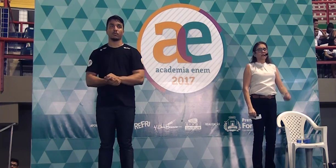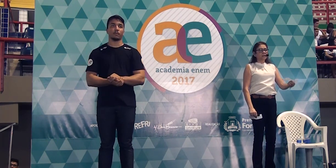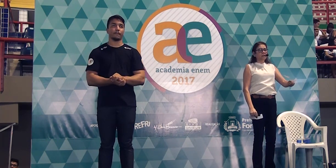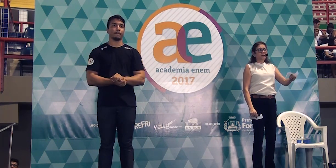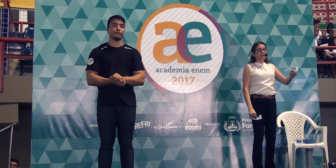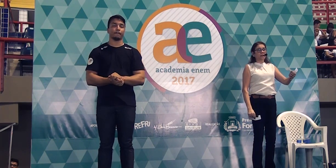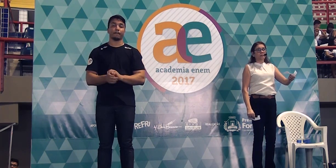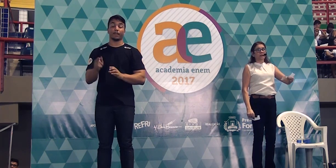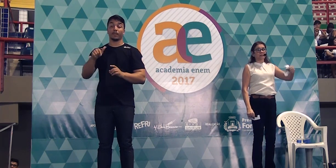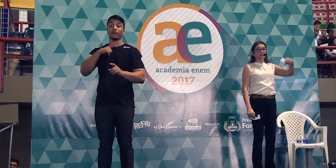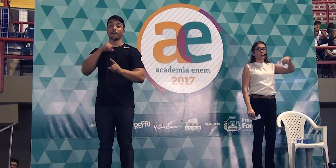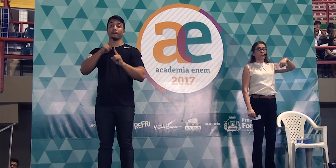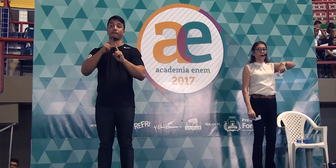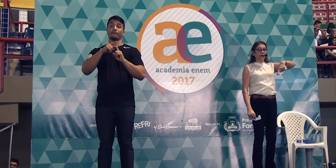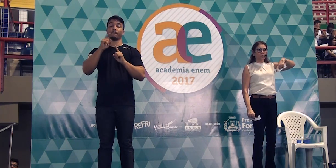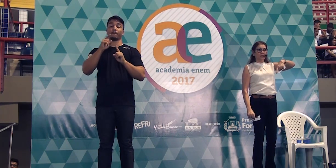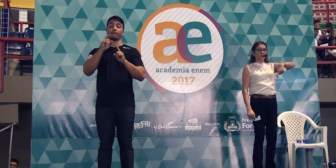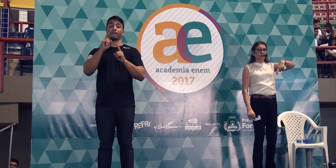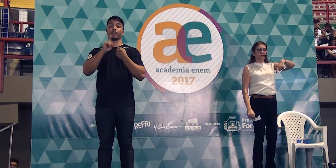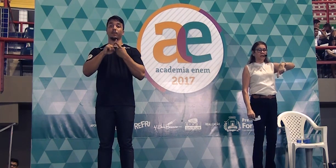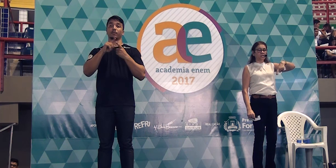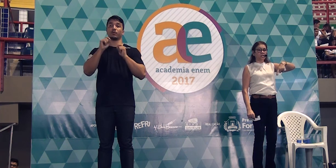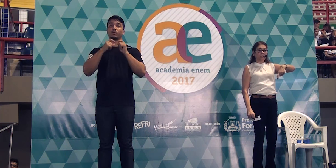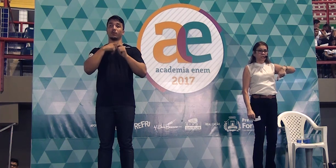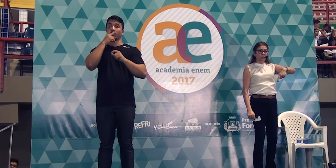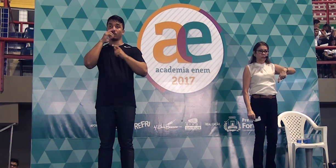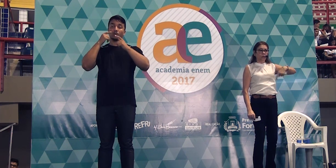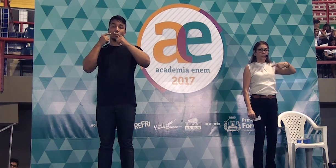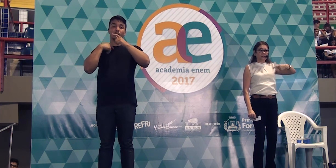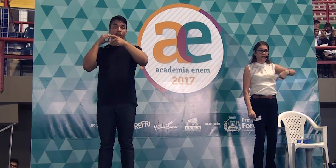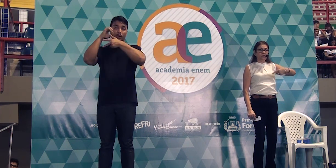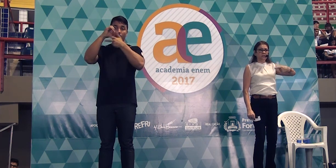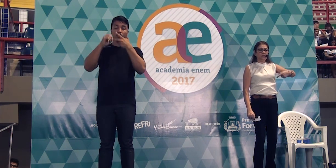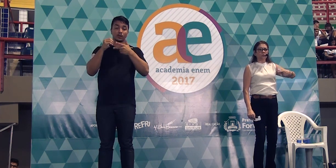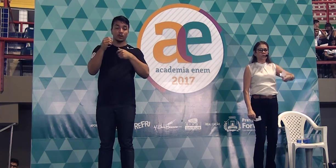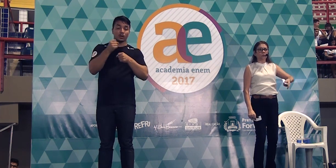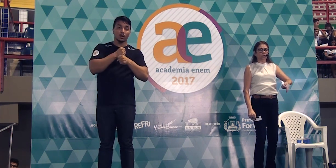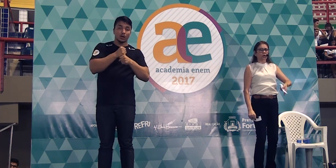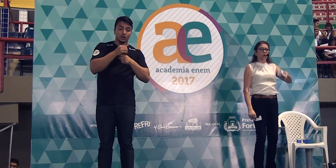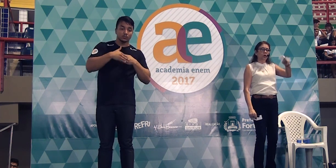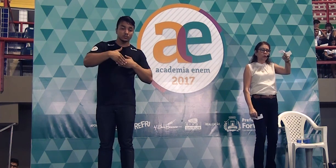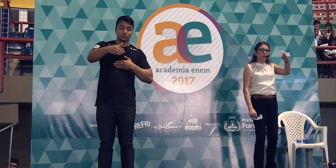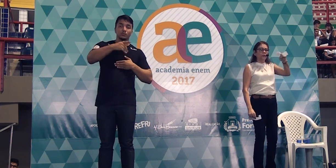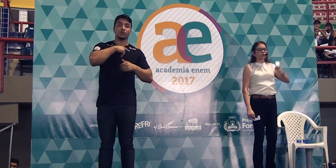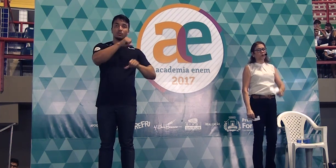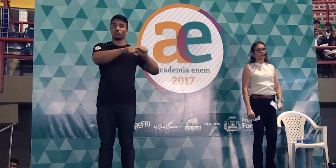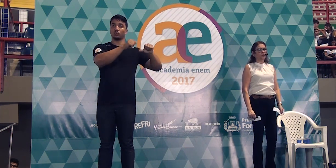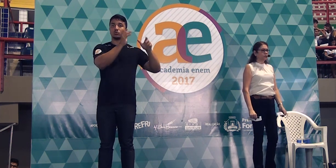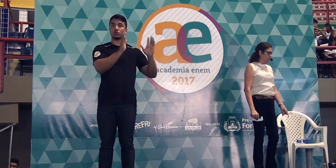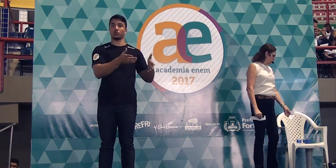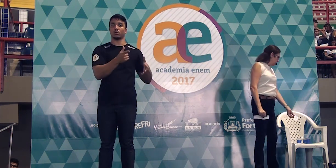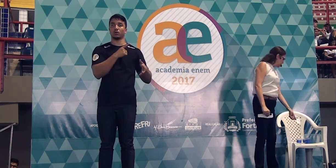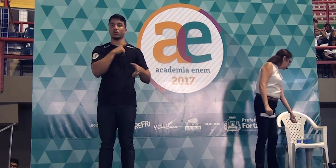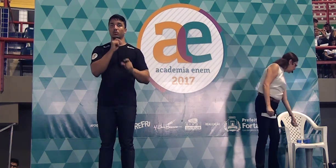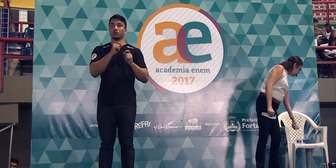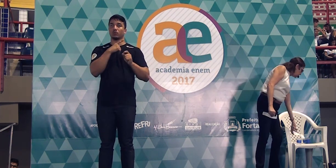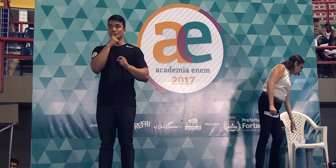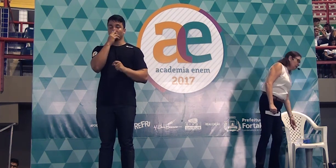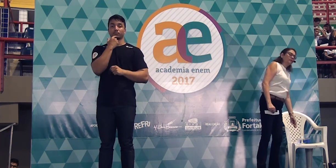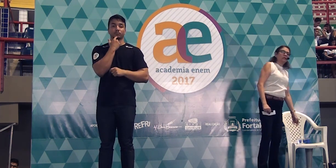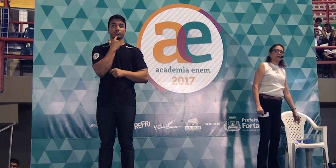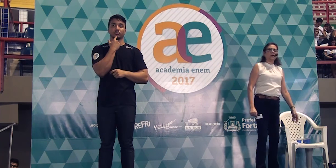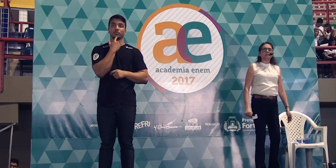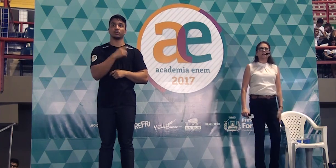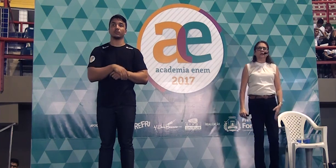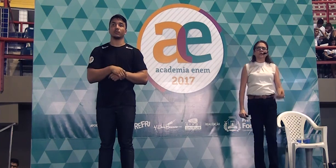e isso é uma determinação para o Enem deste ano, eu comecei dizendo o que mudou, o que mudou foi uma desses aqui,